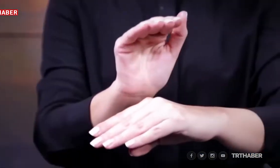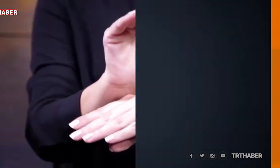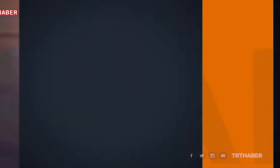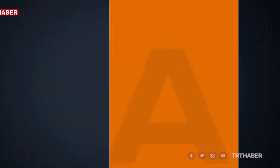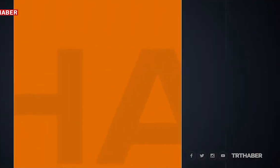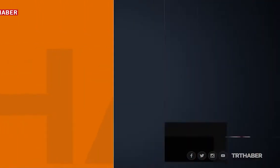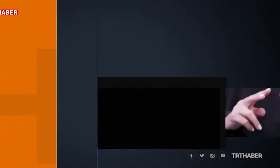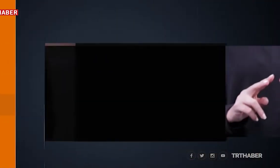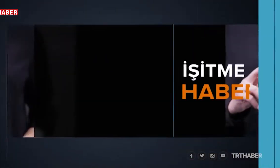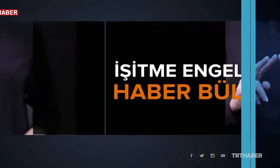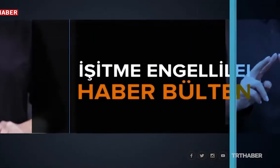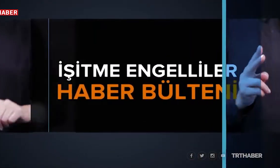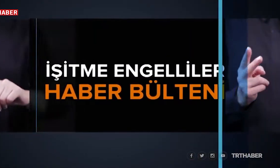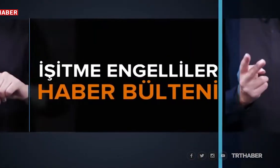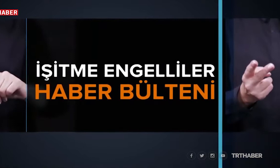İNTRO